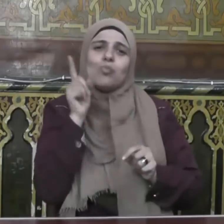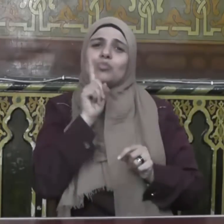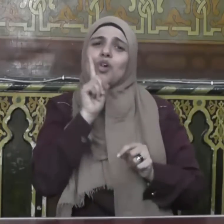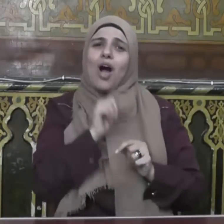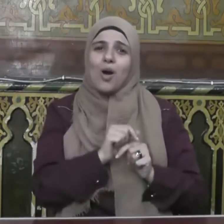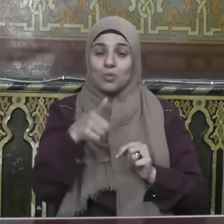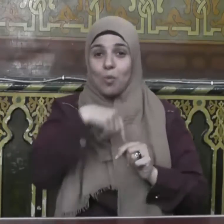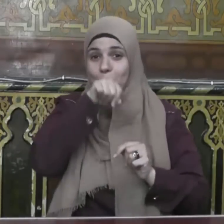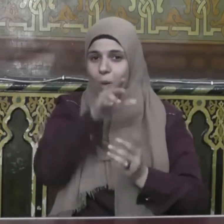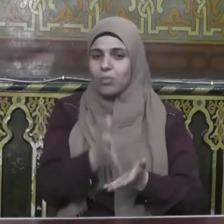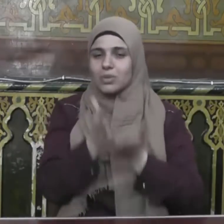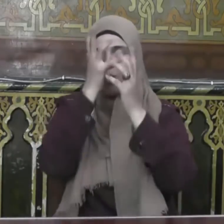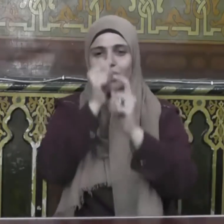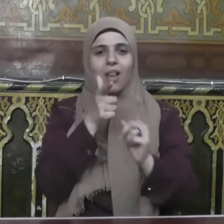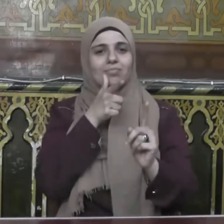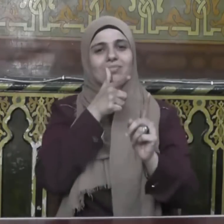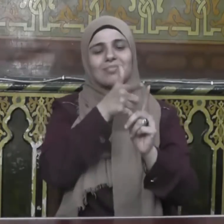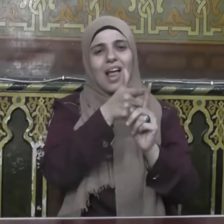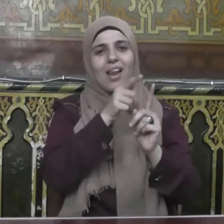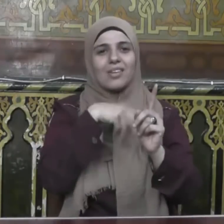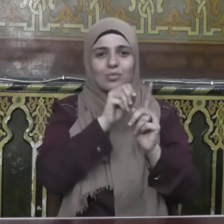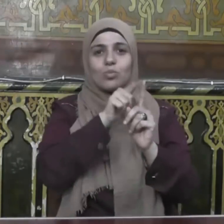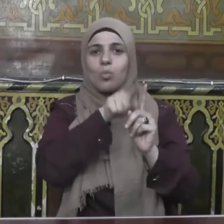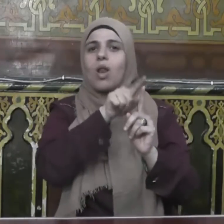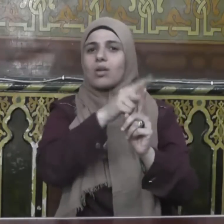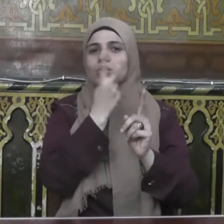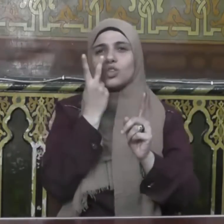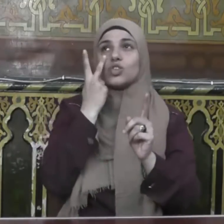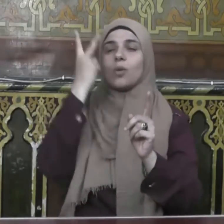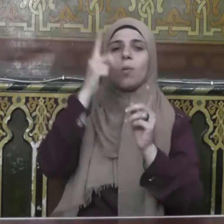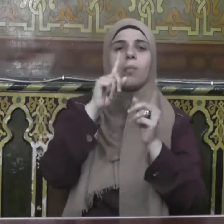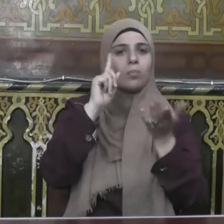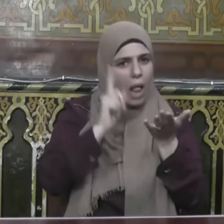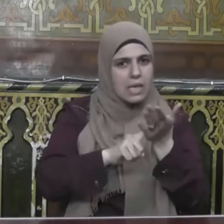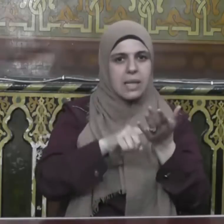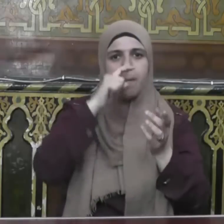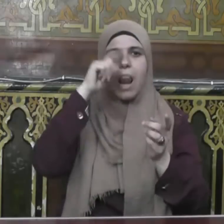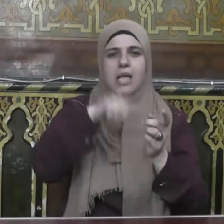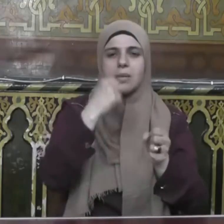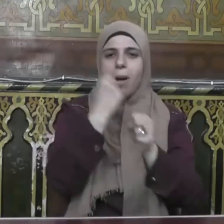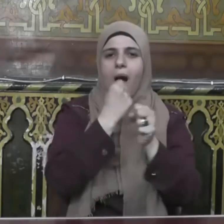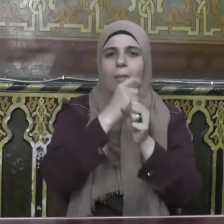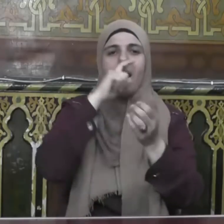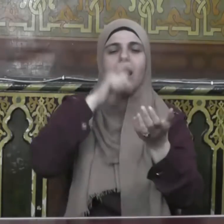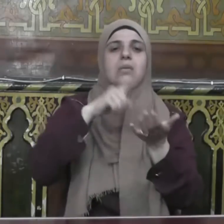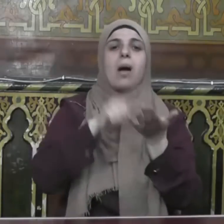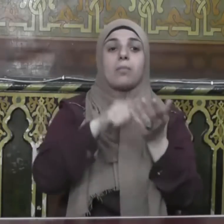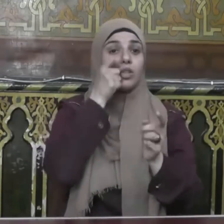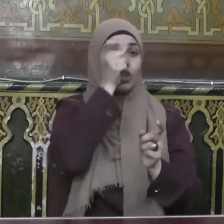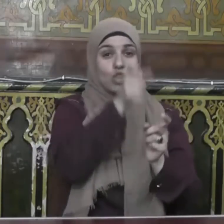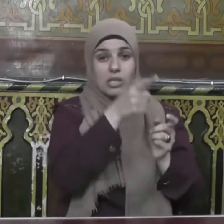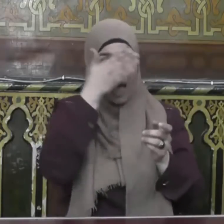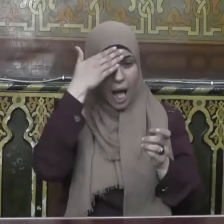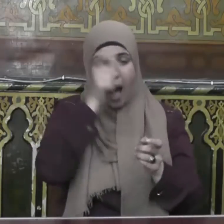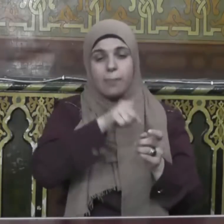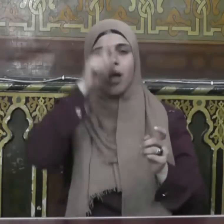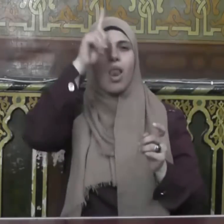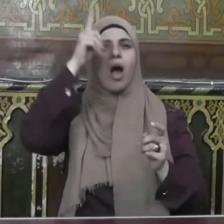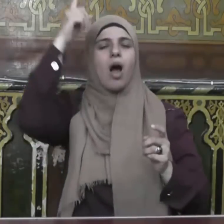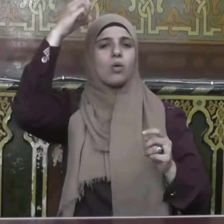النبي صلى الله عليه وسلم أبصرت فلزم أبصرت فلزم عبد نور الله الإيمان في